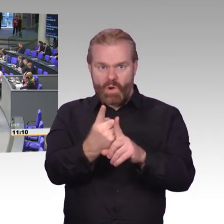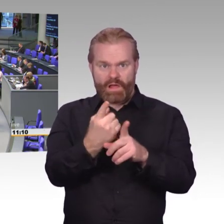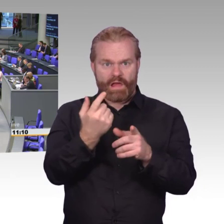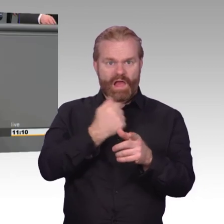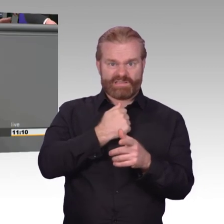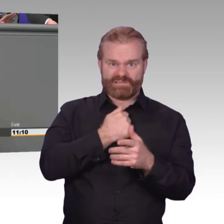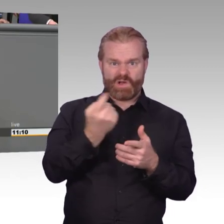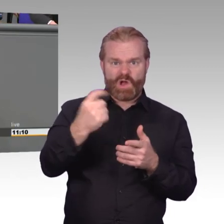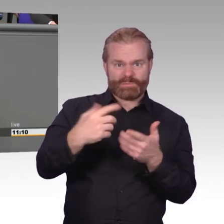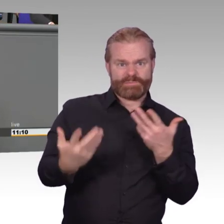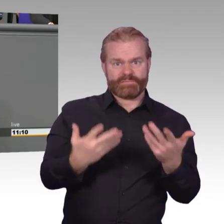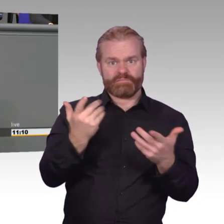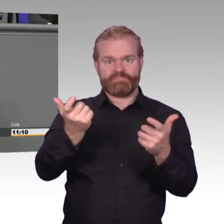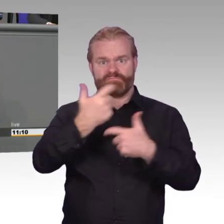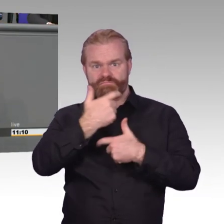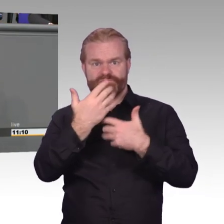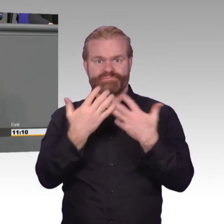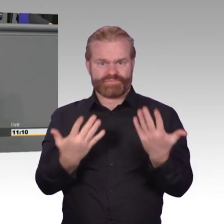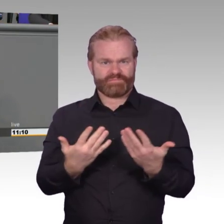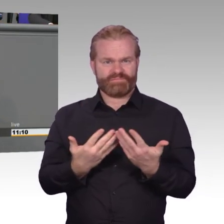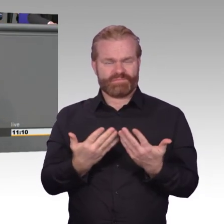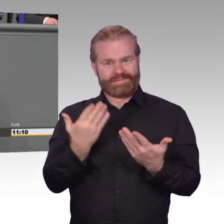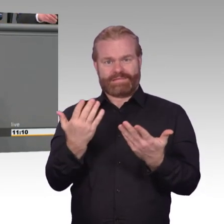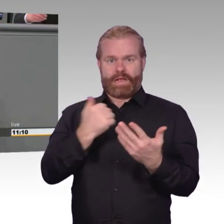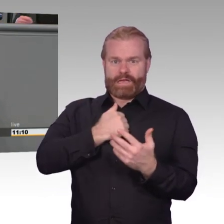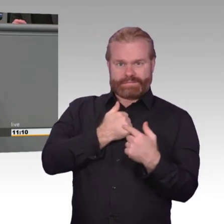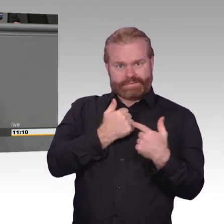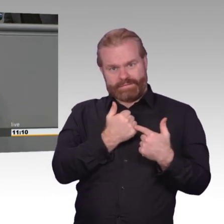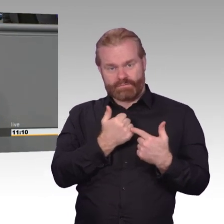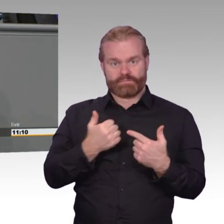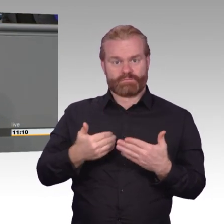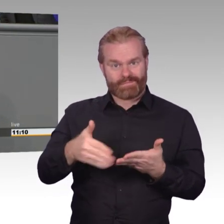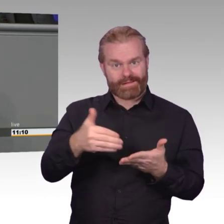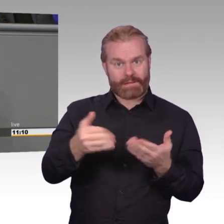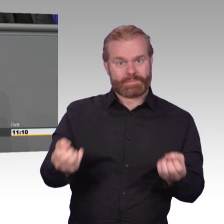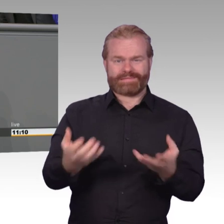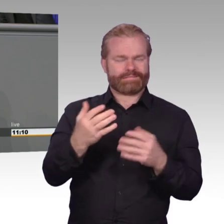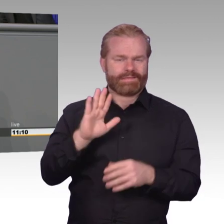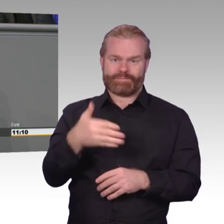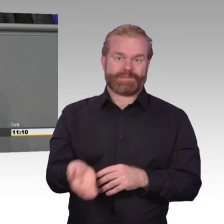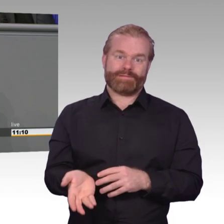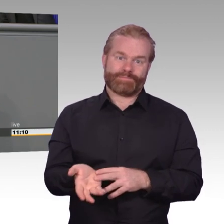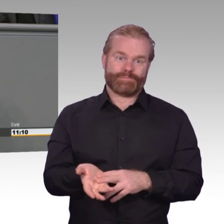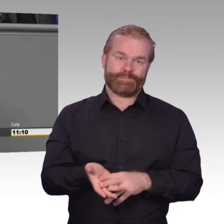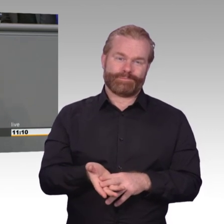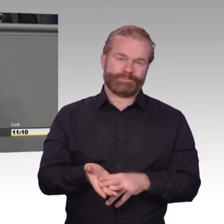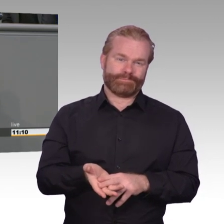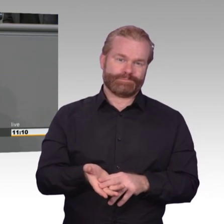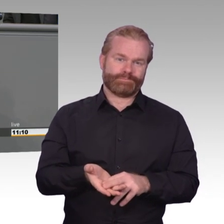Es gibt jedoch seit Jahrzehnten bereits Technologien, die vertrauliche Kommunikation leisten können. Nur nicht jeder kann sie